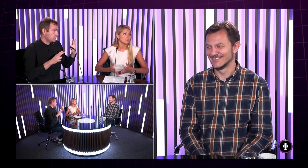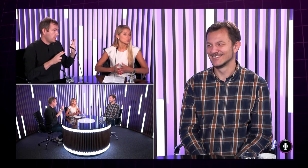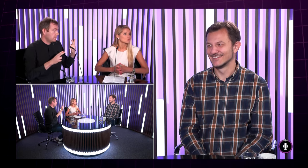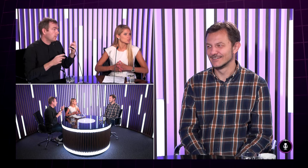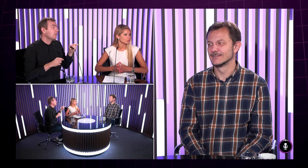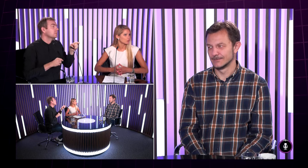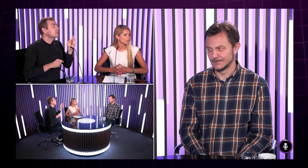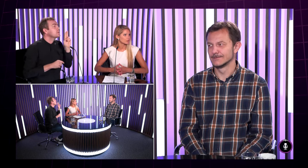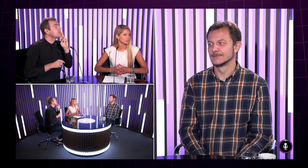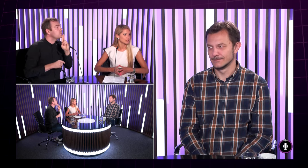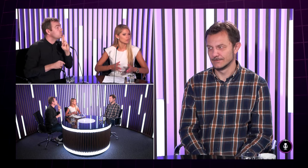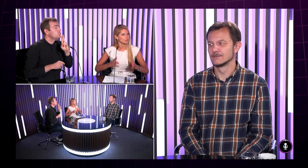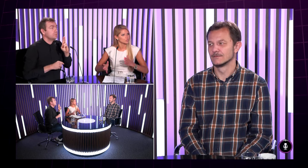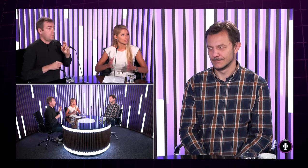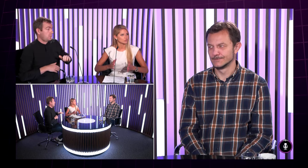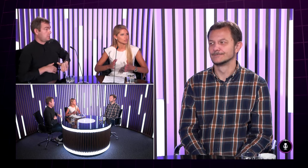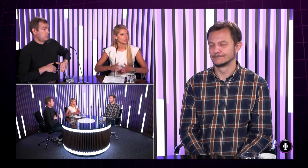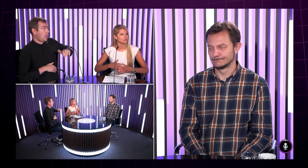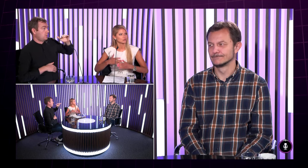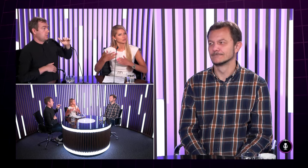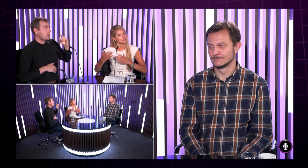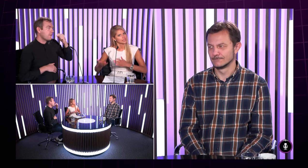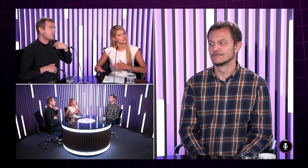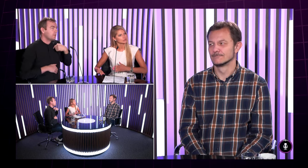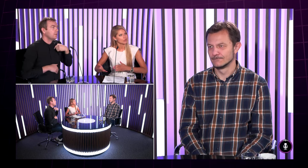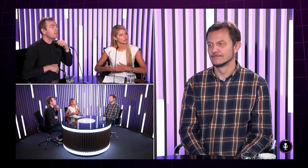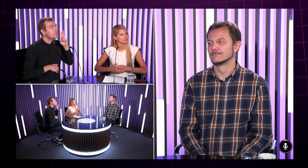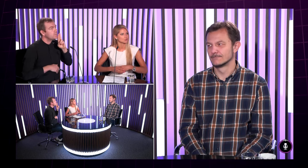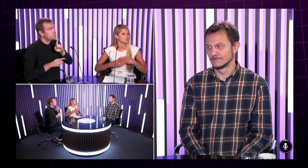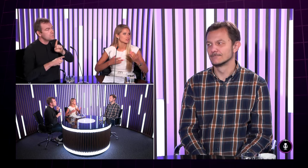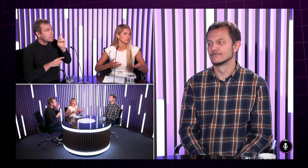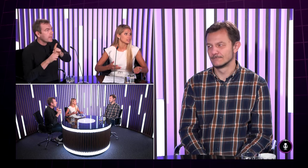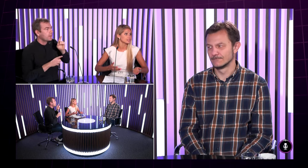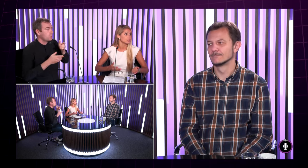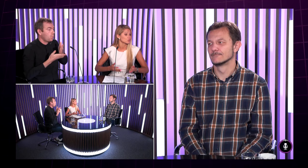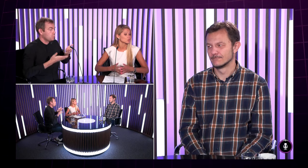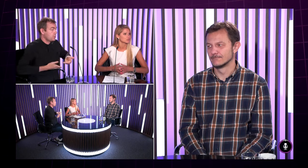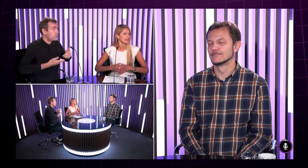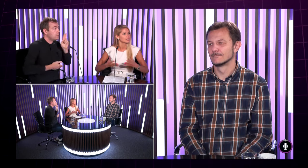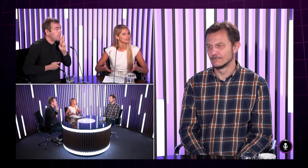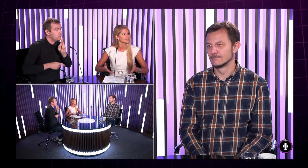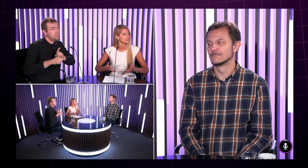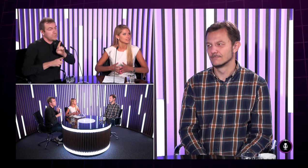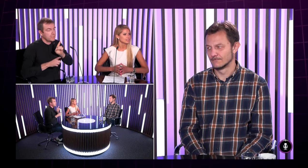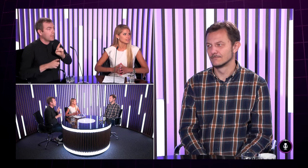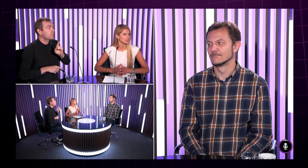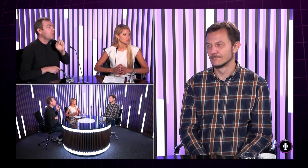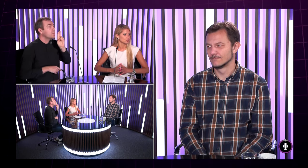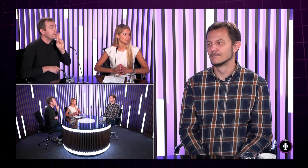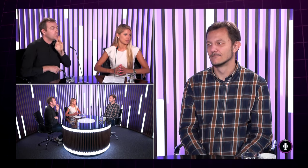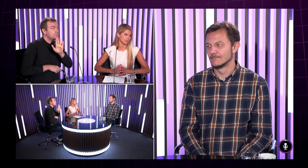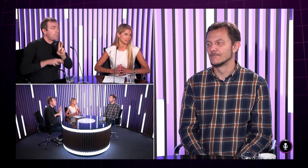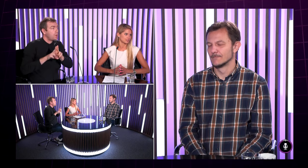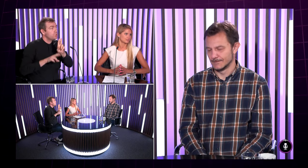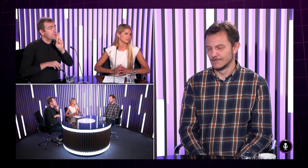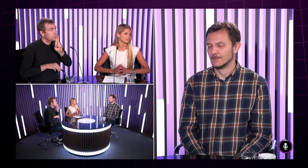či ste vlastne nepočujúci od toho narodenia, lebo vieme, že sa rozlišuje niekto, strati sluhaj počas toho, či ste boli dieťa nepočujúcich, aký je vlastne ten váš